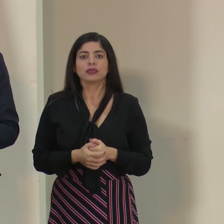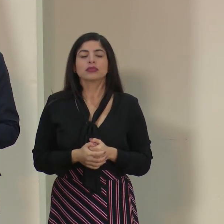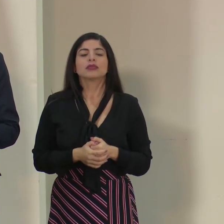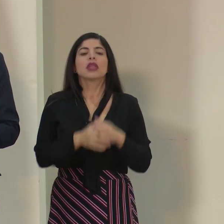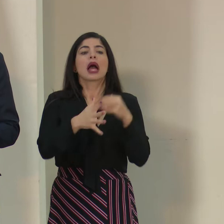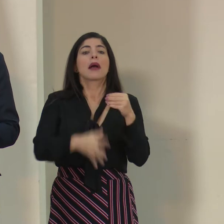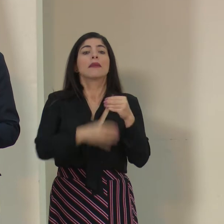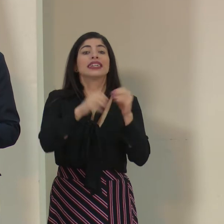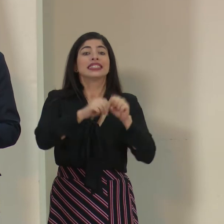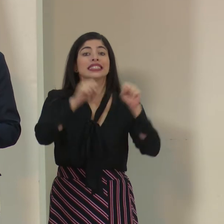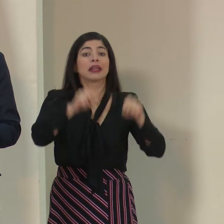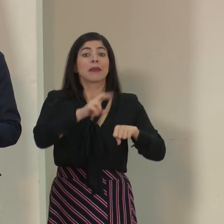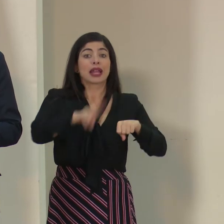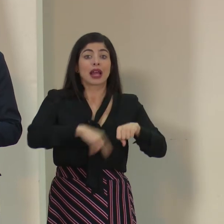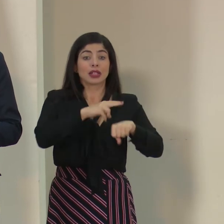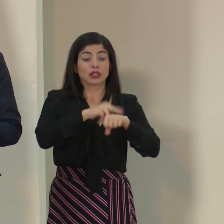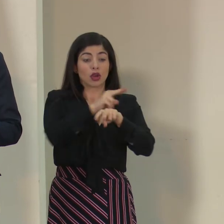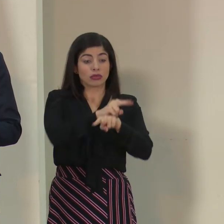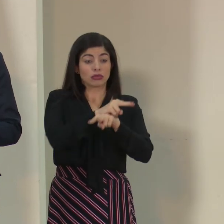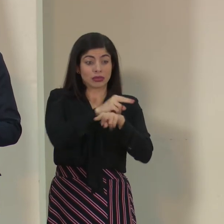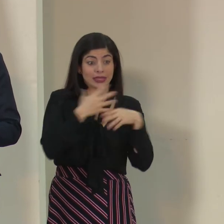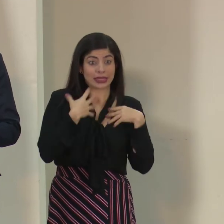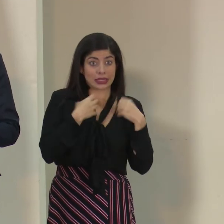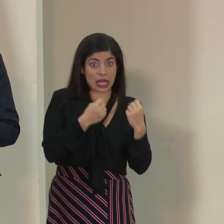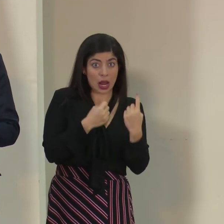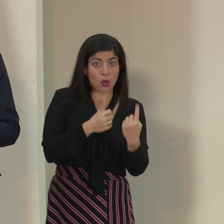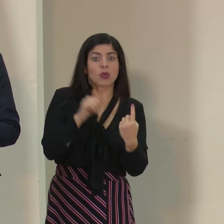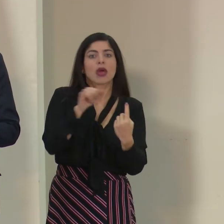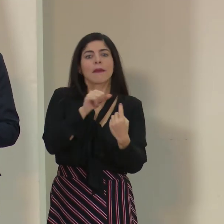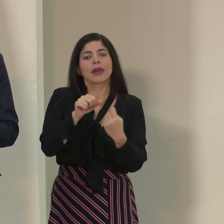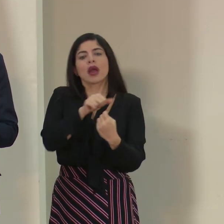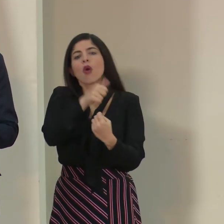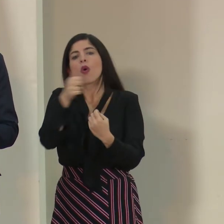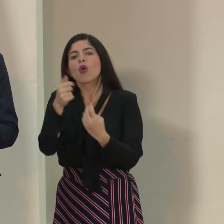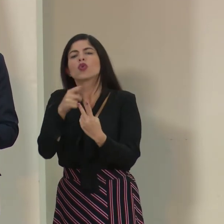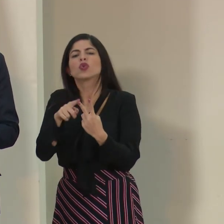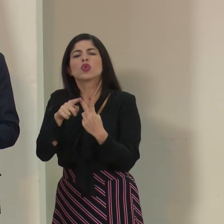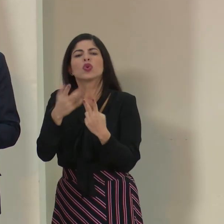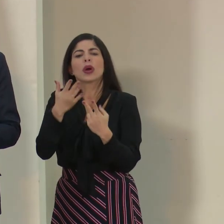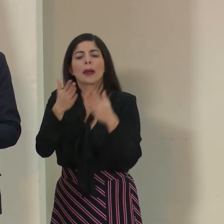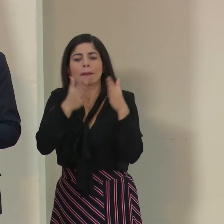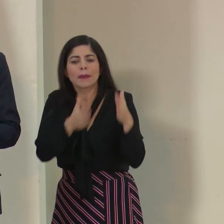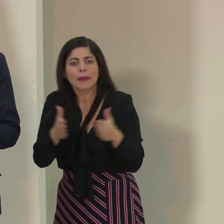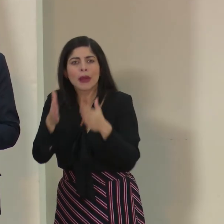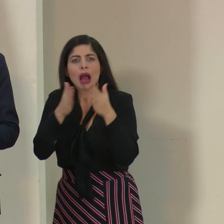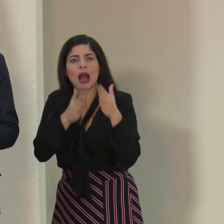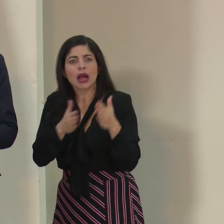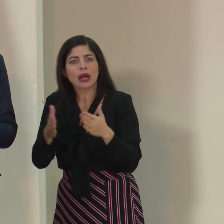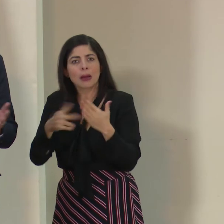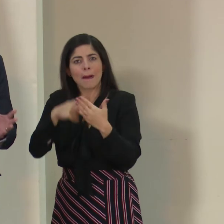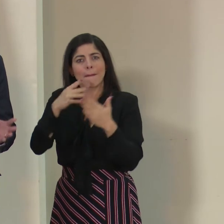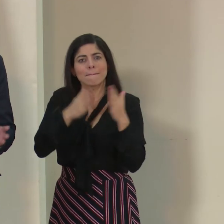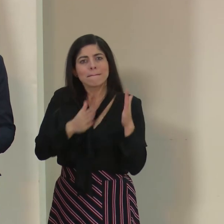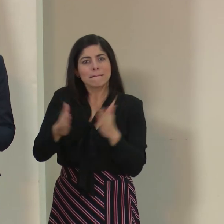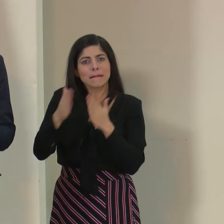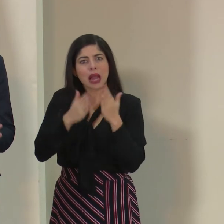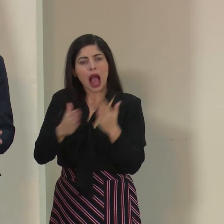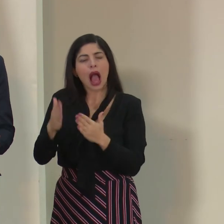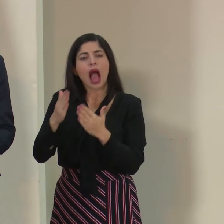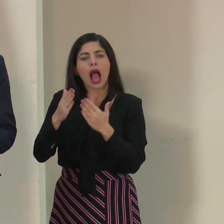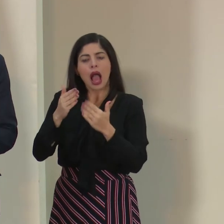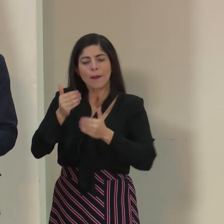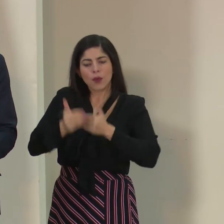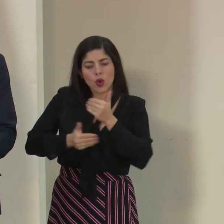Gracias. del Sistema Nacional de Vigilancia de la Salud, hemos activado todo lo que es la preparación, hemos hecho ajustes de esos planes de contingencia, hemos hecho